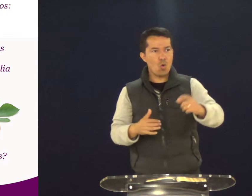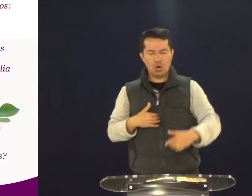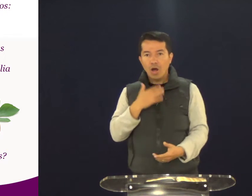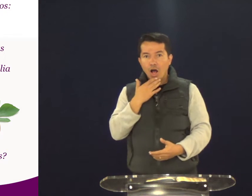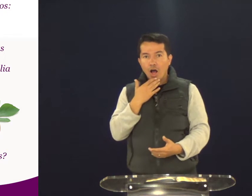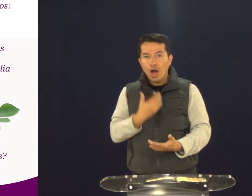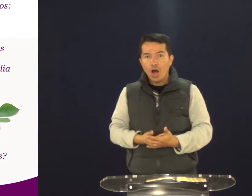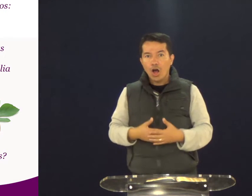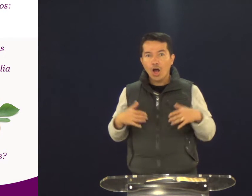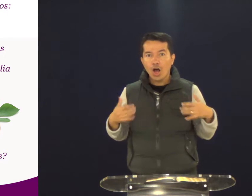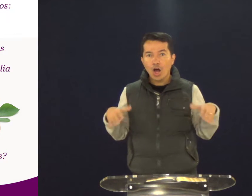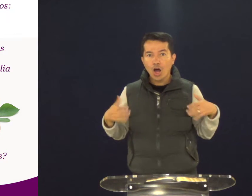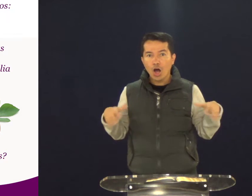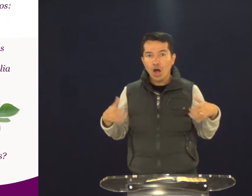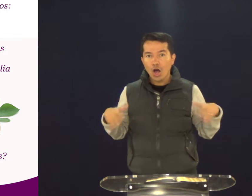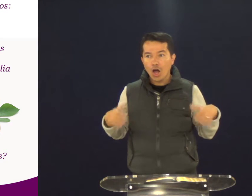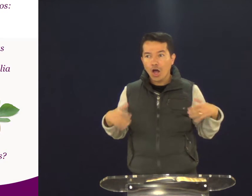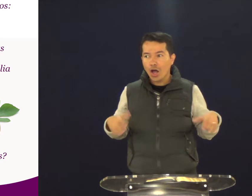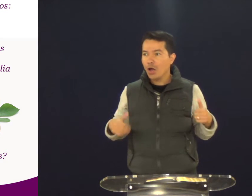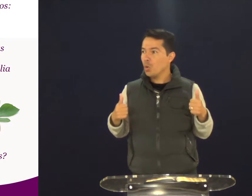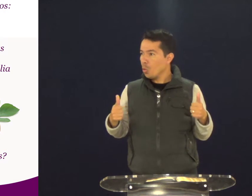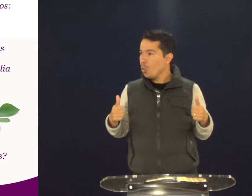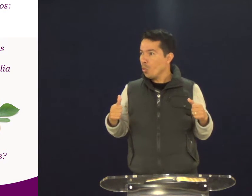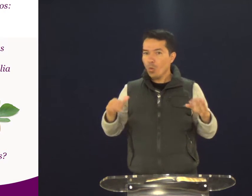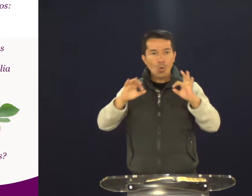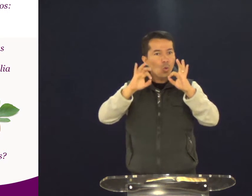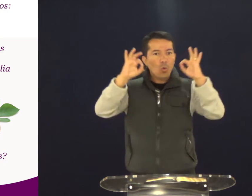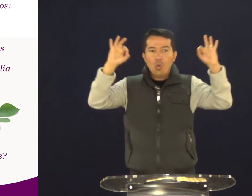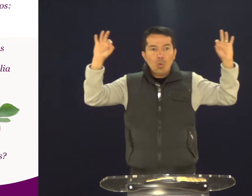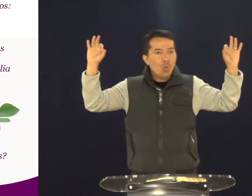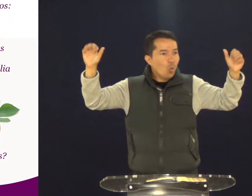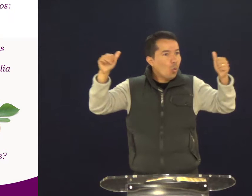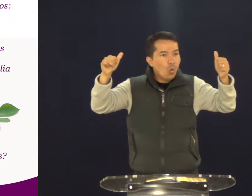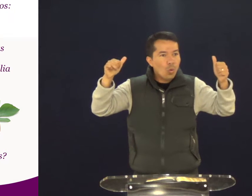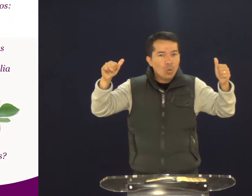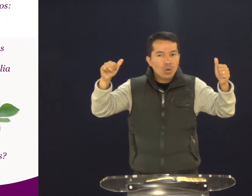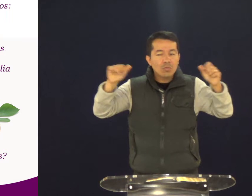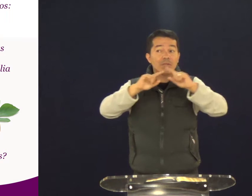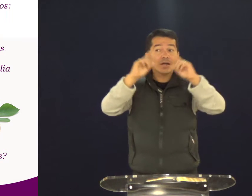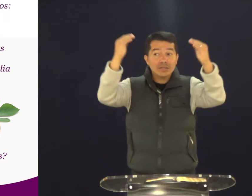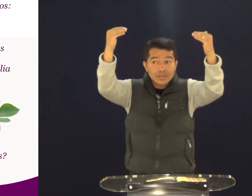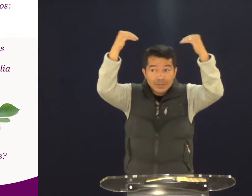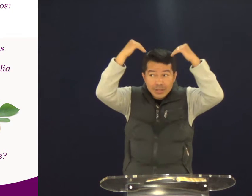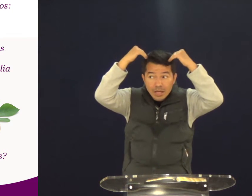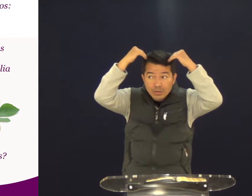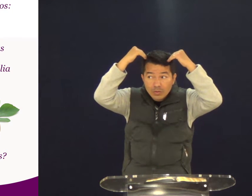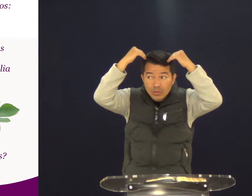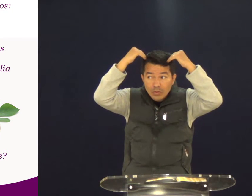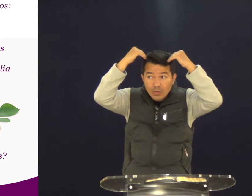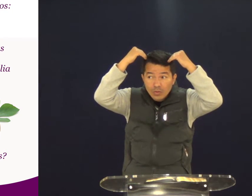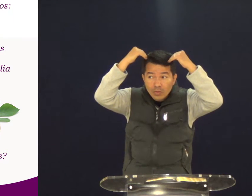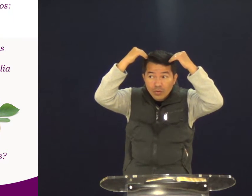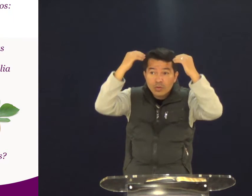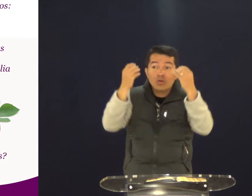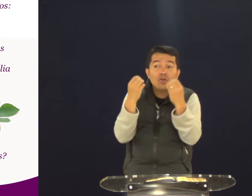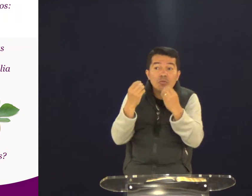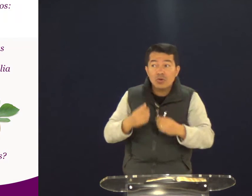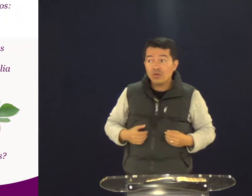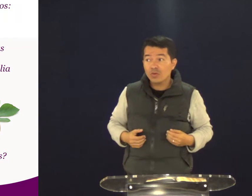bonitas. Viu aquele grupo? Uau! Fiquei assim, boquiaberto. Que ótimo. Que lindo. Mas e como está o interior?